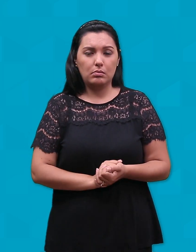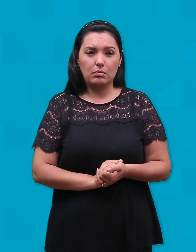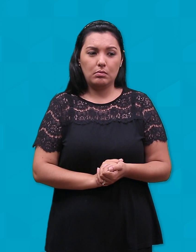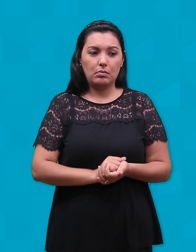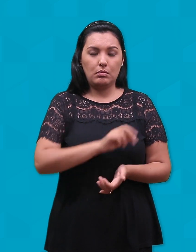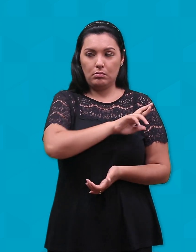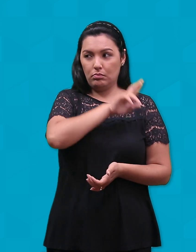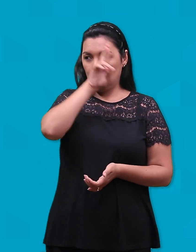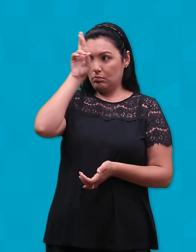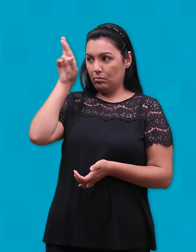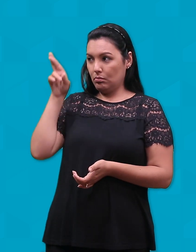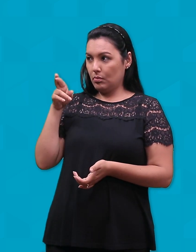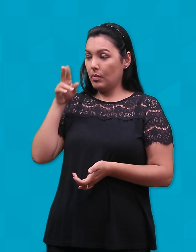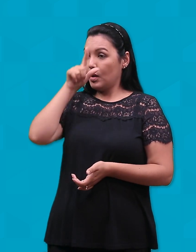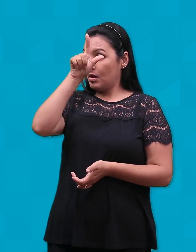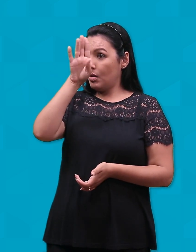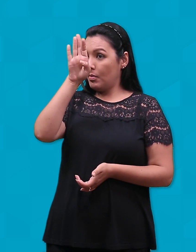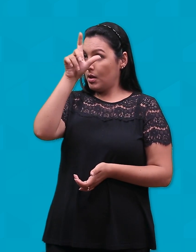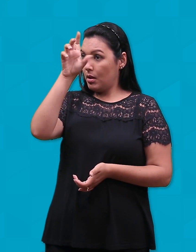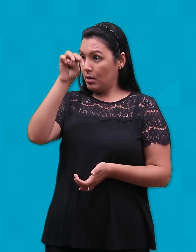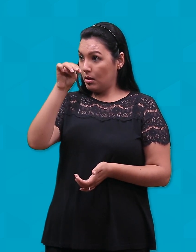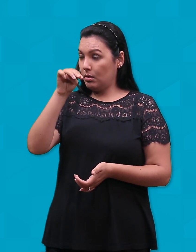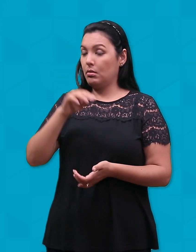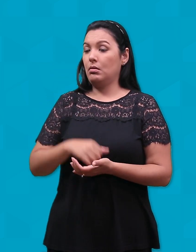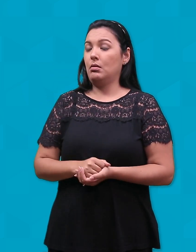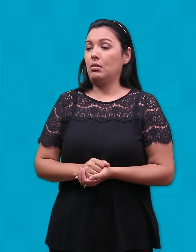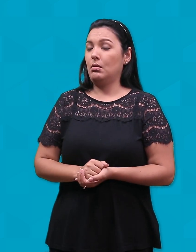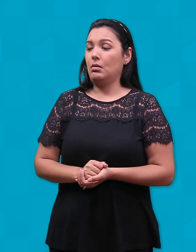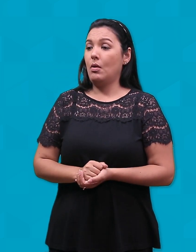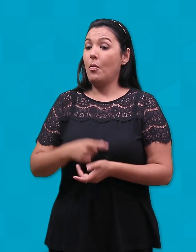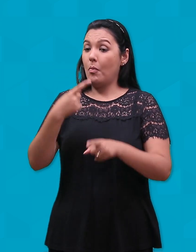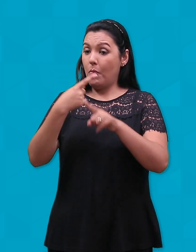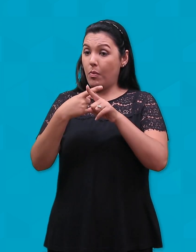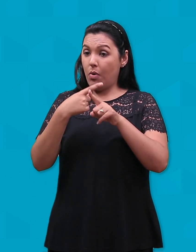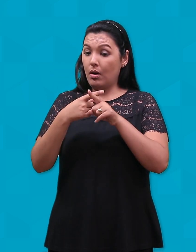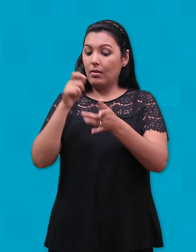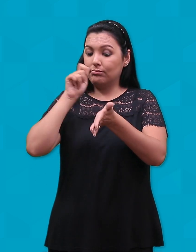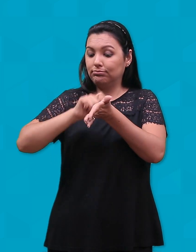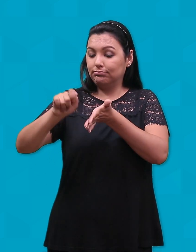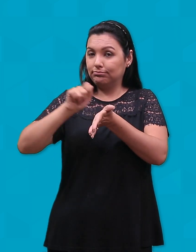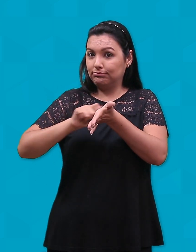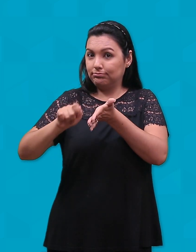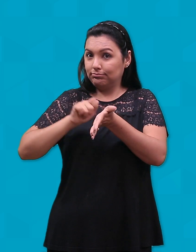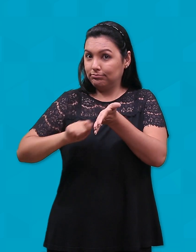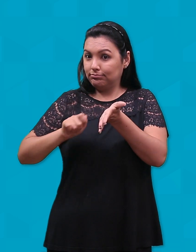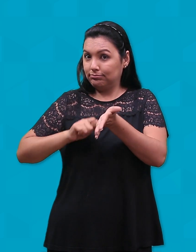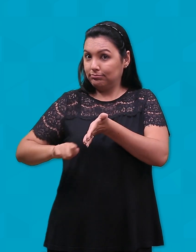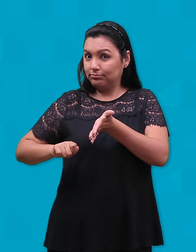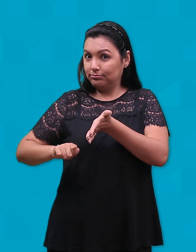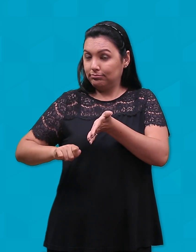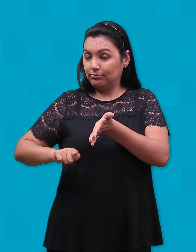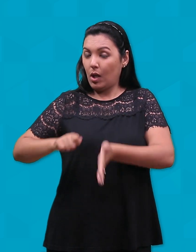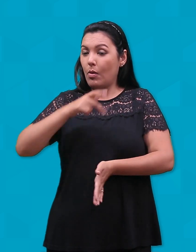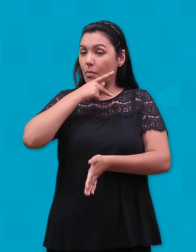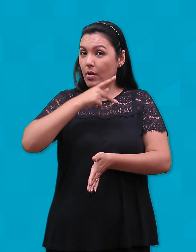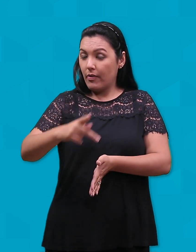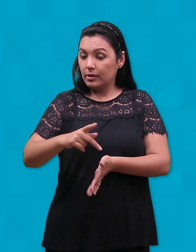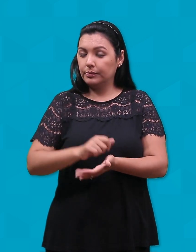responderam, em Belém, na Judéia, pois assim foi escrito pelo profeta, E tu, Belém, terra de